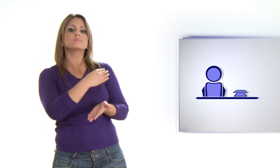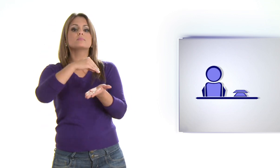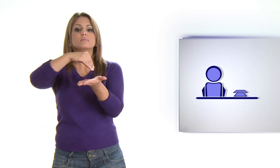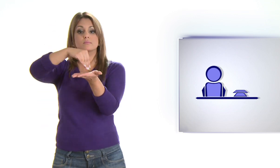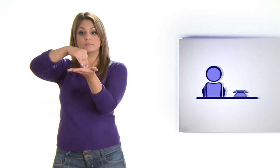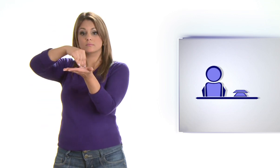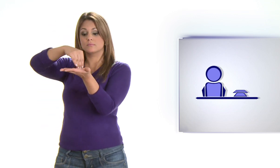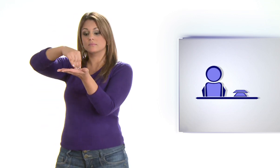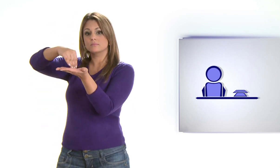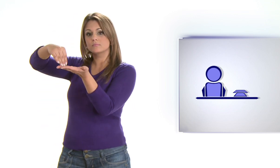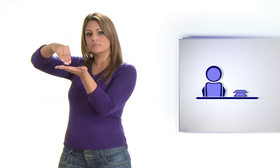Secretaria